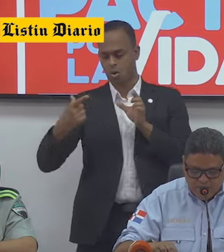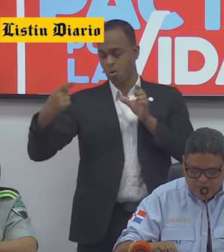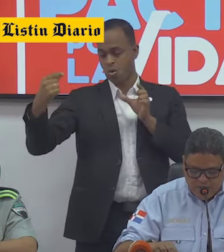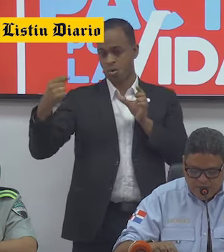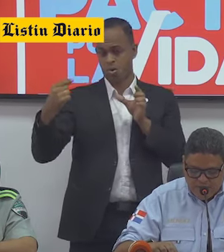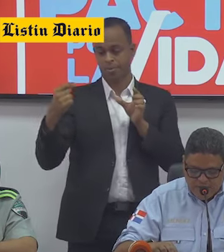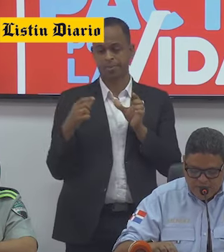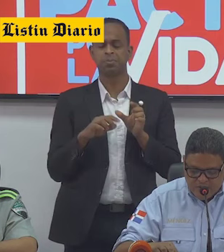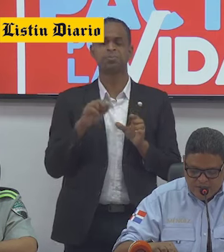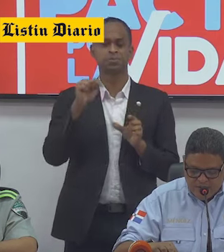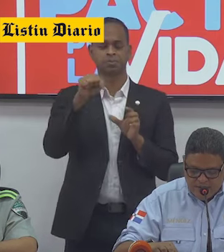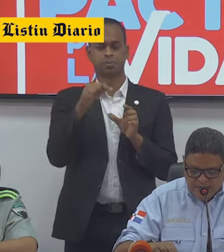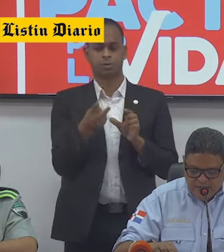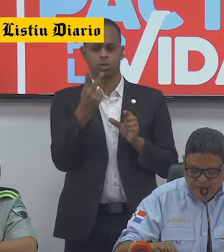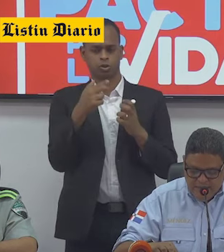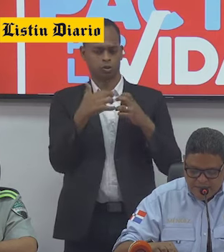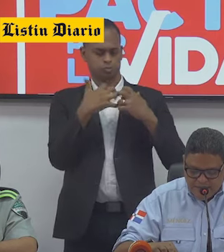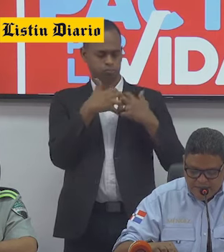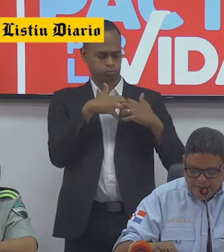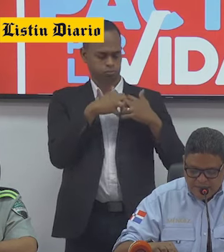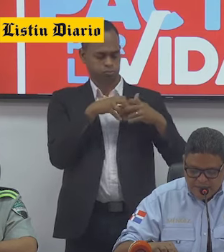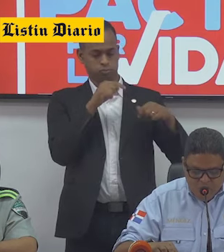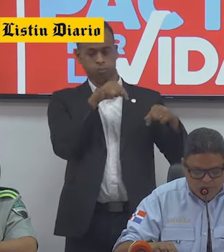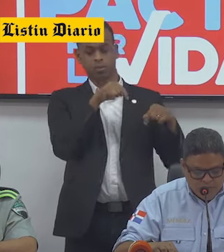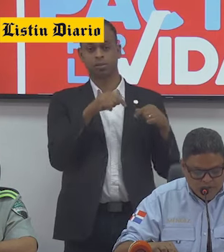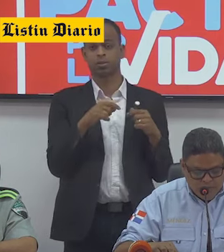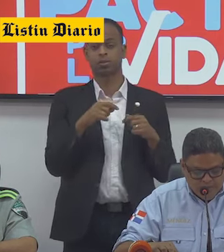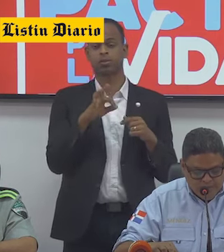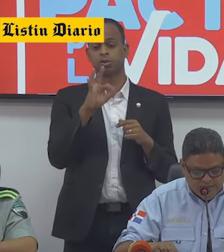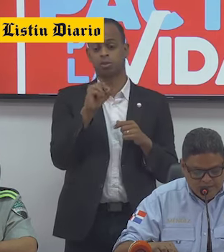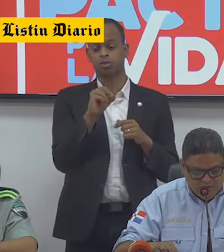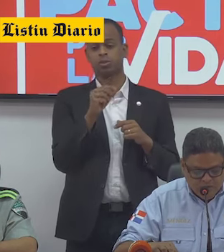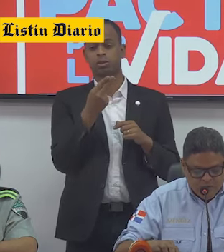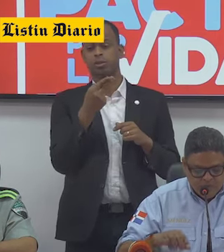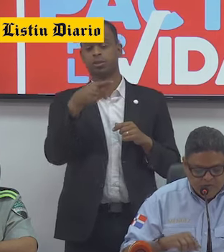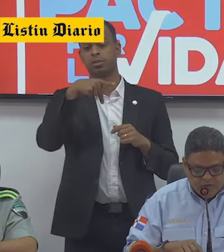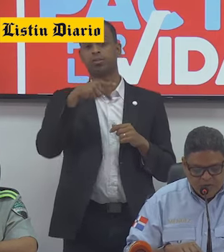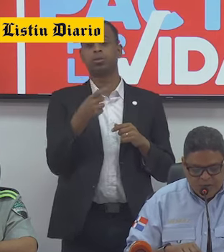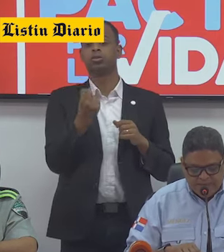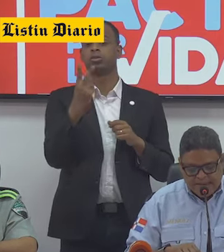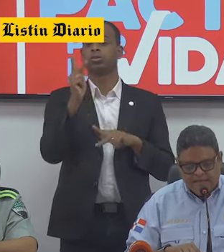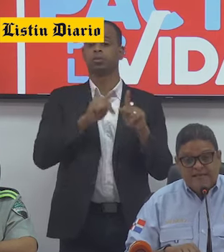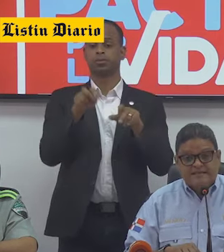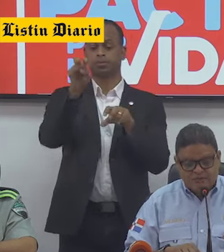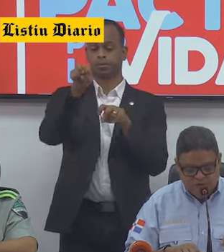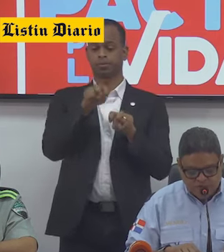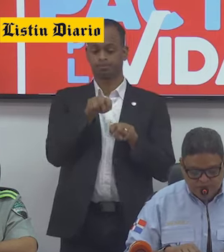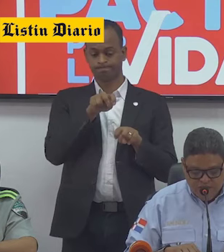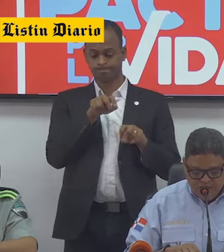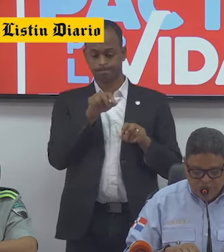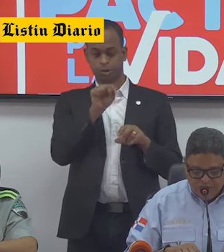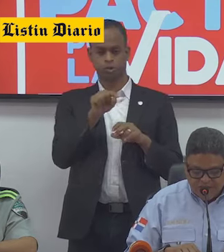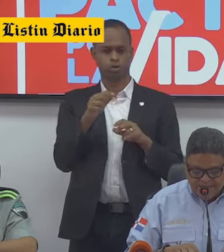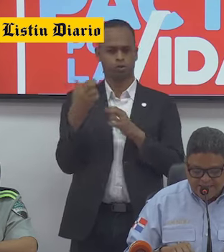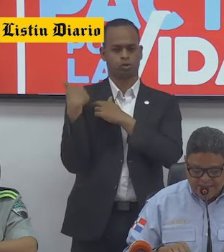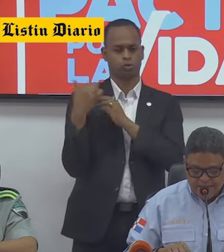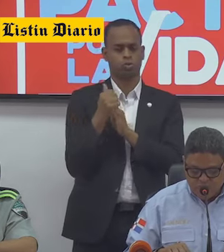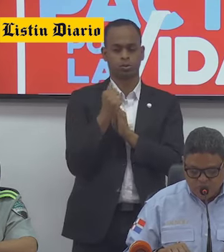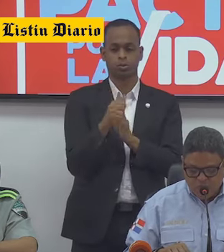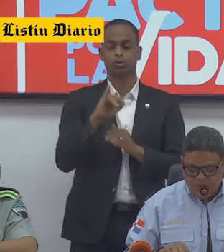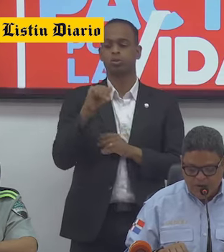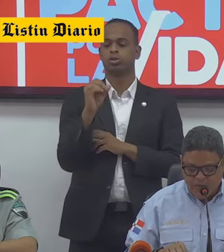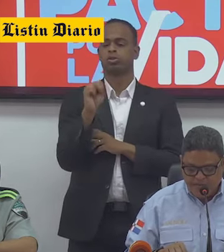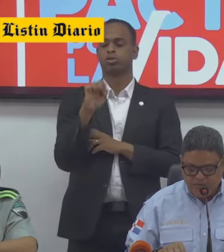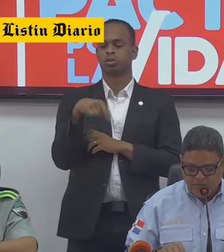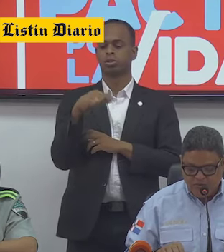motores fuera de borda de 90 HP, con 12 personas a bordo, incluyendo su capitán, el señor José Quesada de la